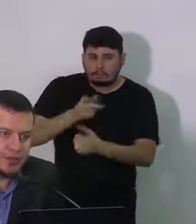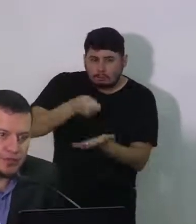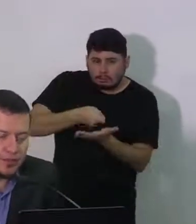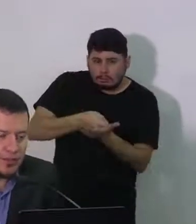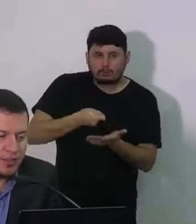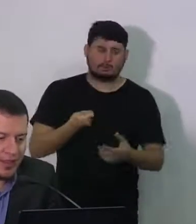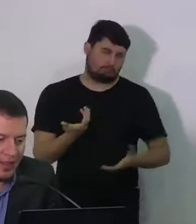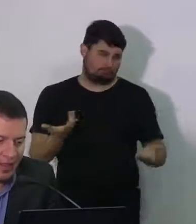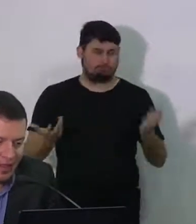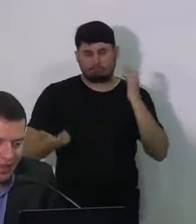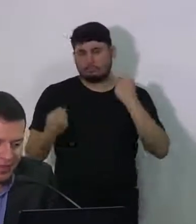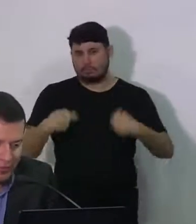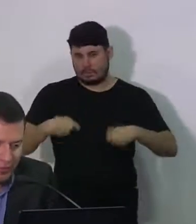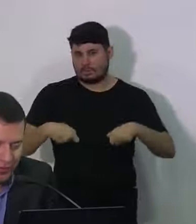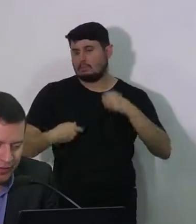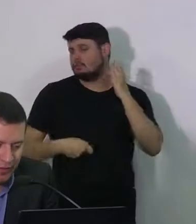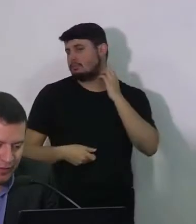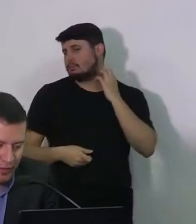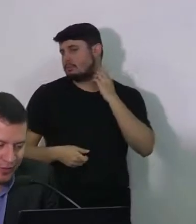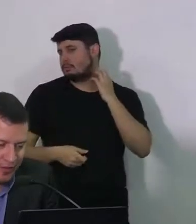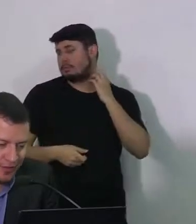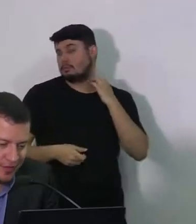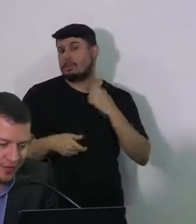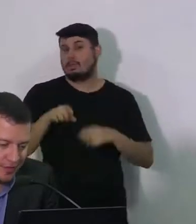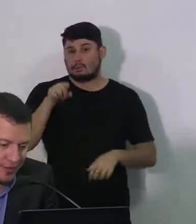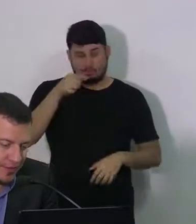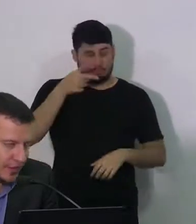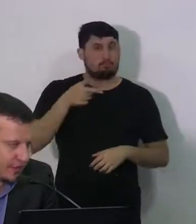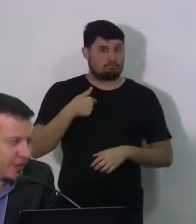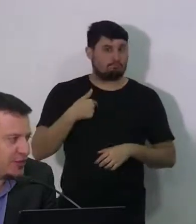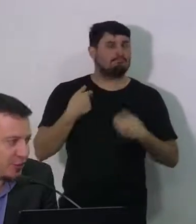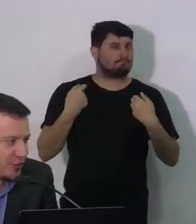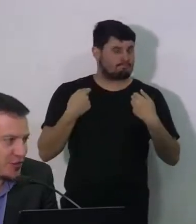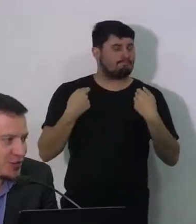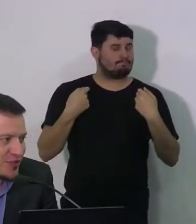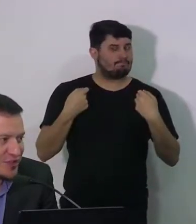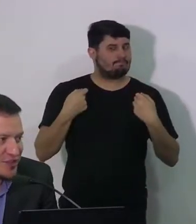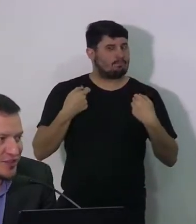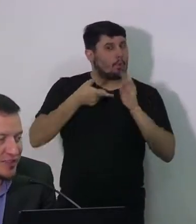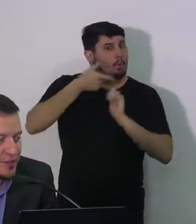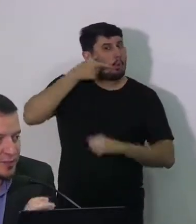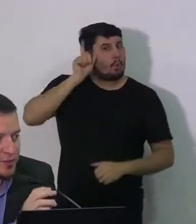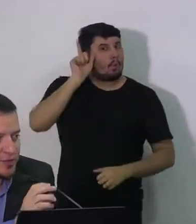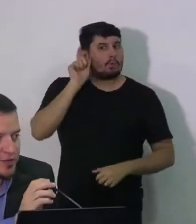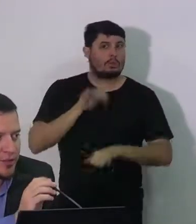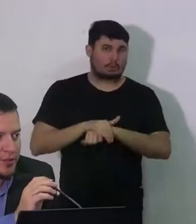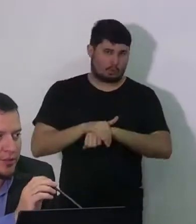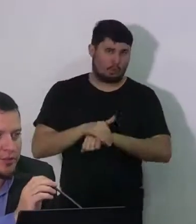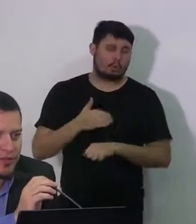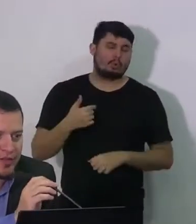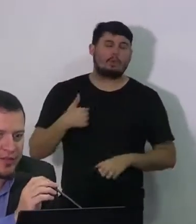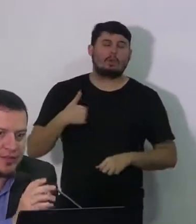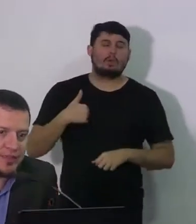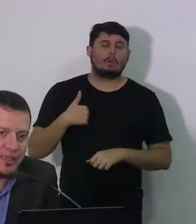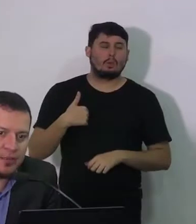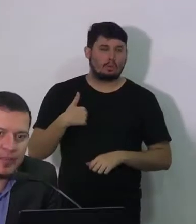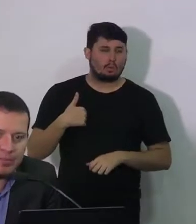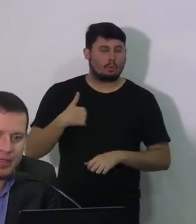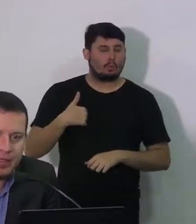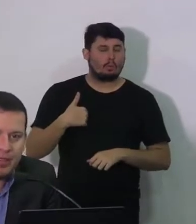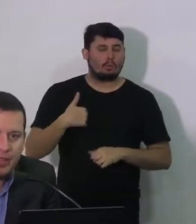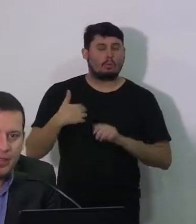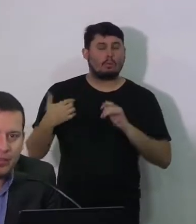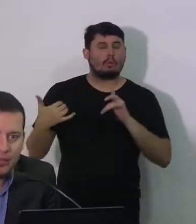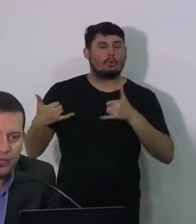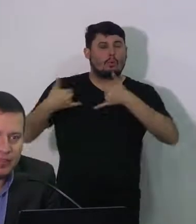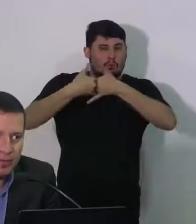a falar sobre isso. Ainda ontem, à noite, às 10 horas, eu consegui fazer uma ligação para um professor chamado Will do Navegantes, ele é